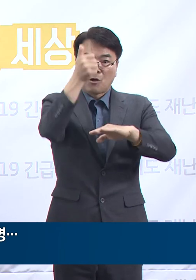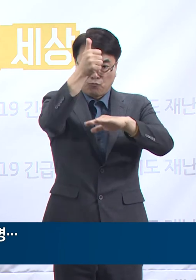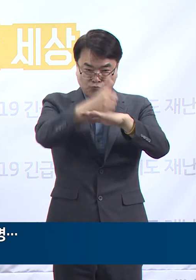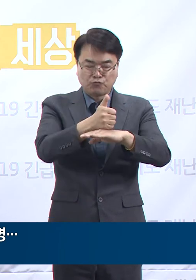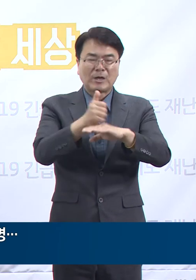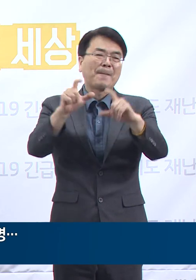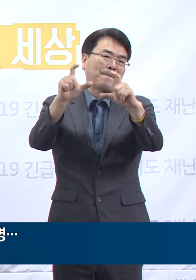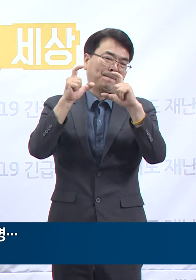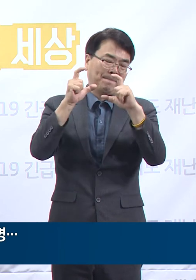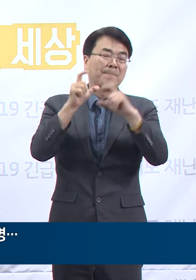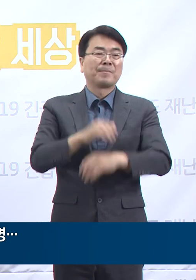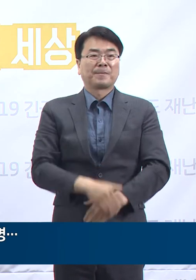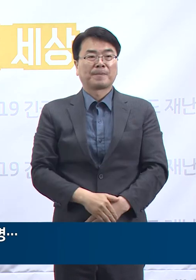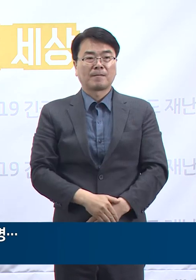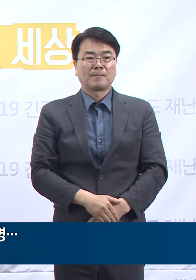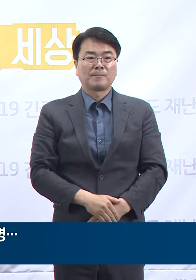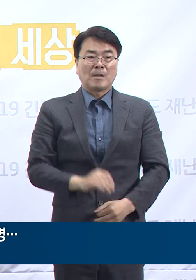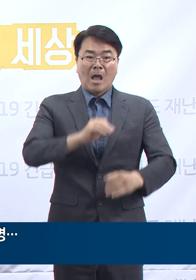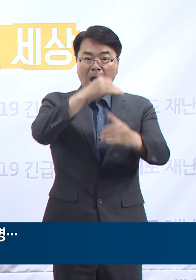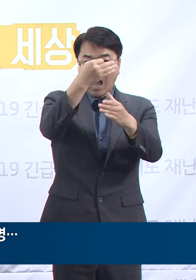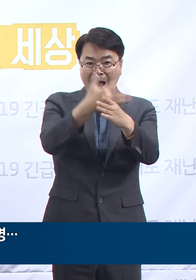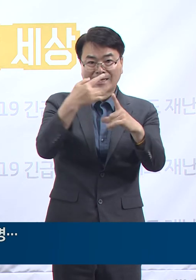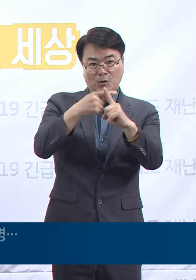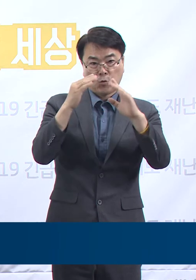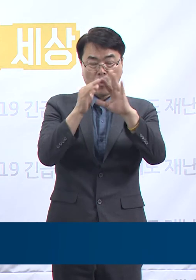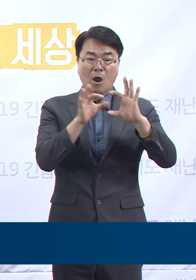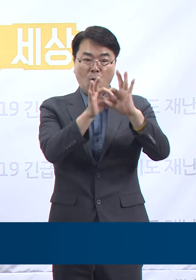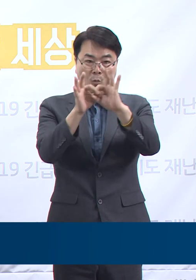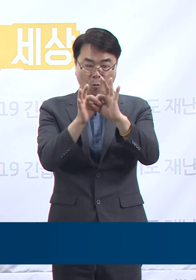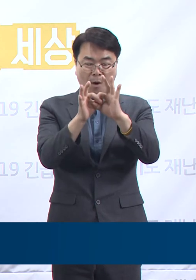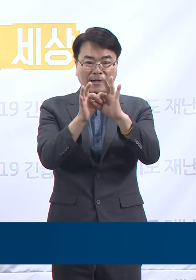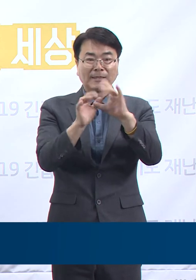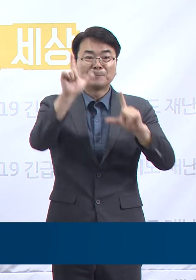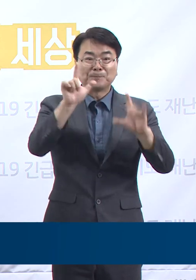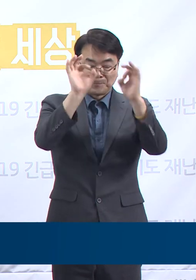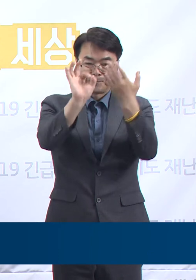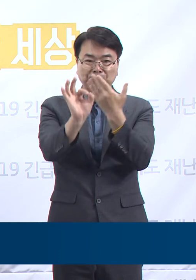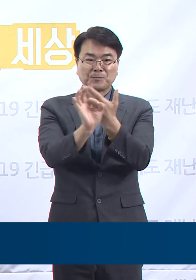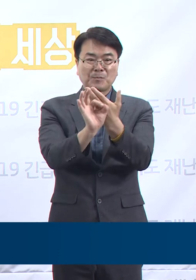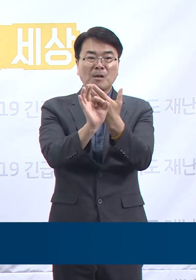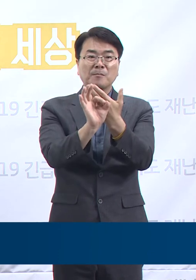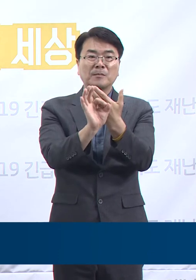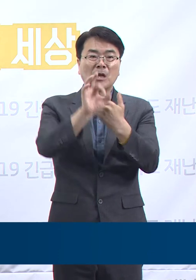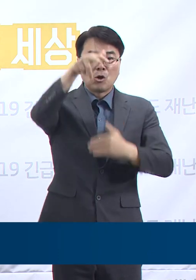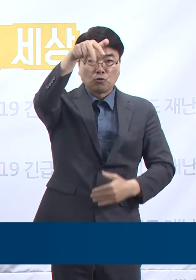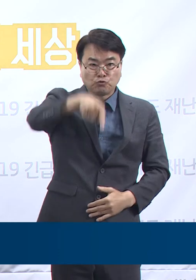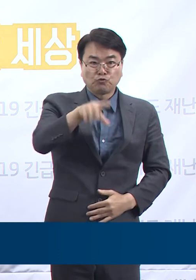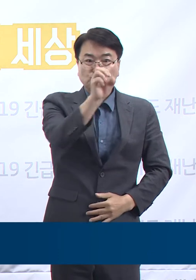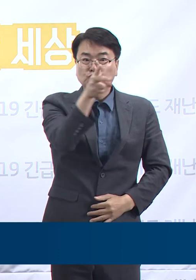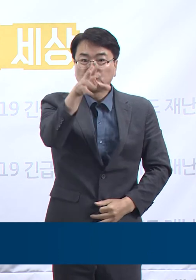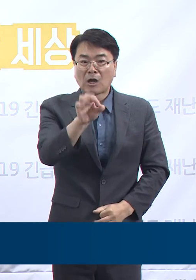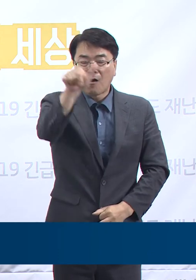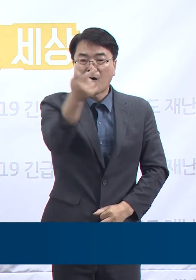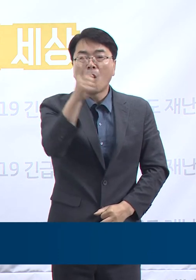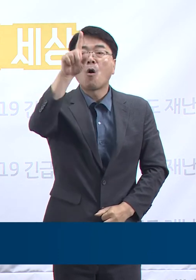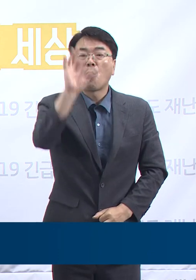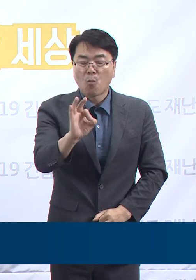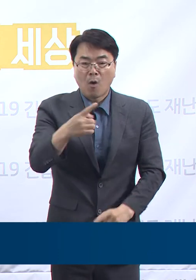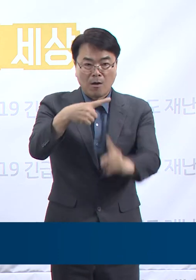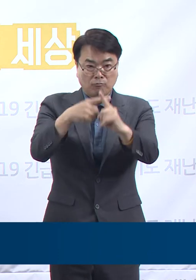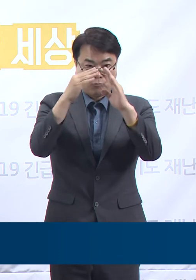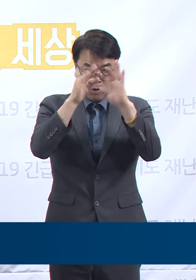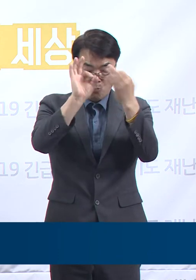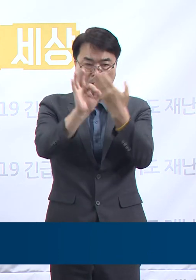다음은 안양주연관교회 관련 도내 확진 상황입니다. 안양주연관교회 관련한 도내 확진자는 전일 0시 대비